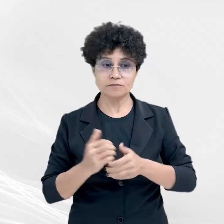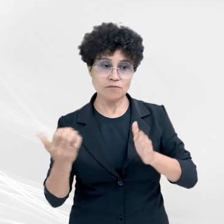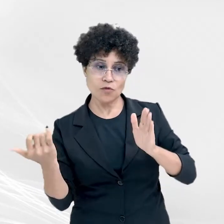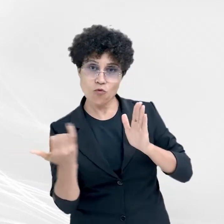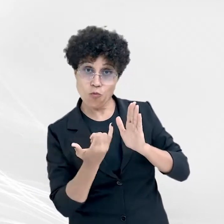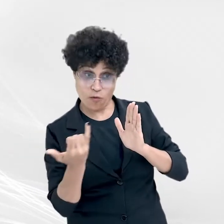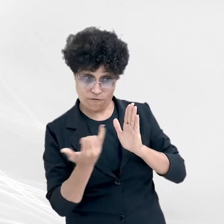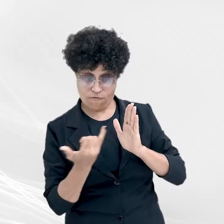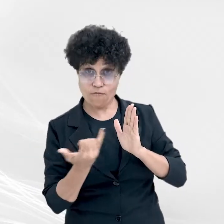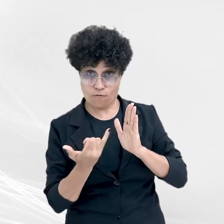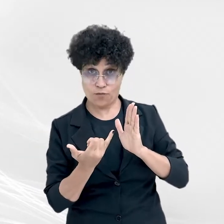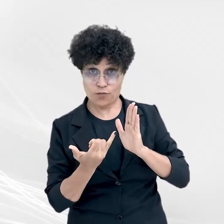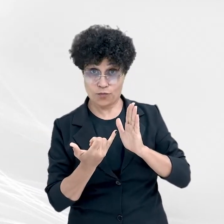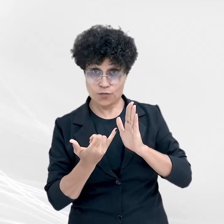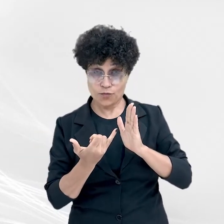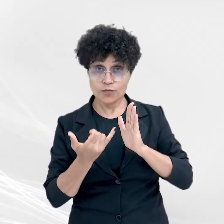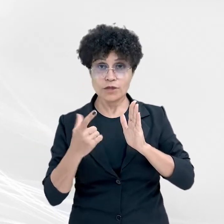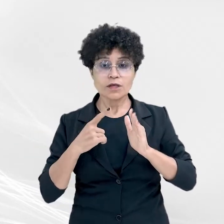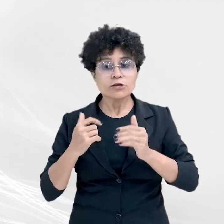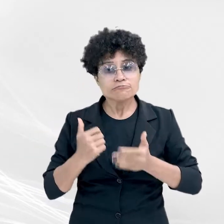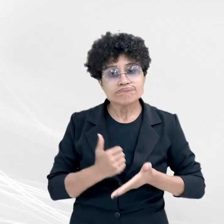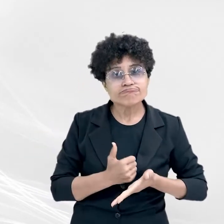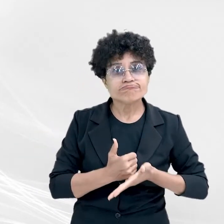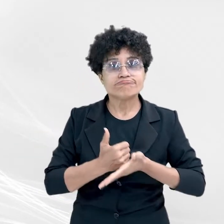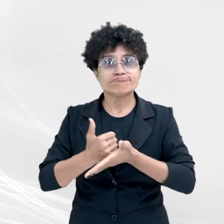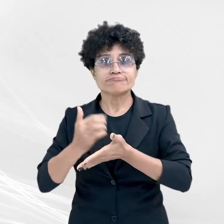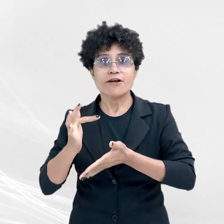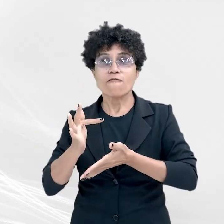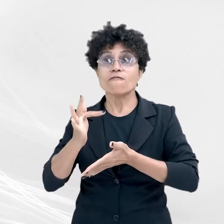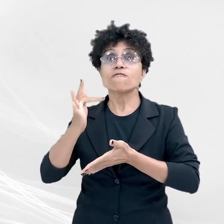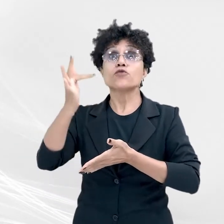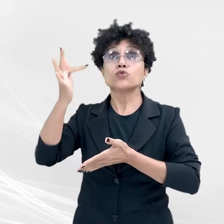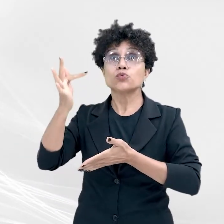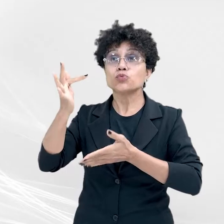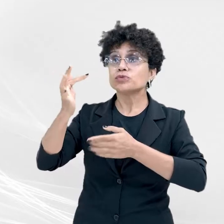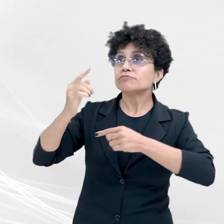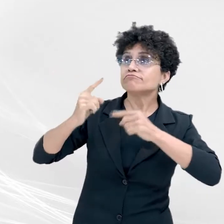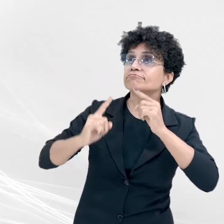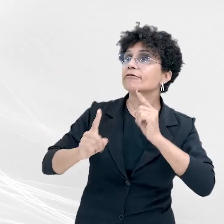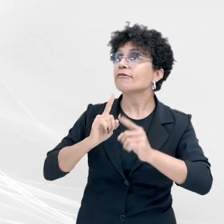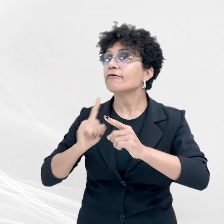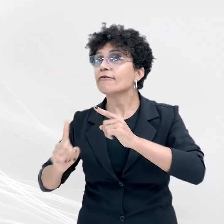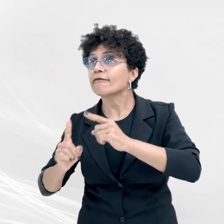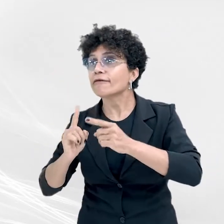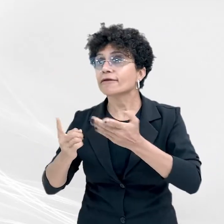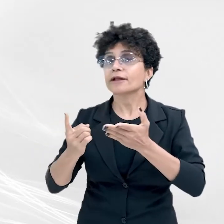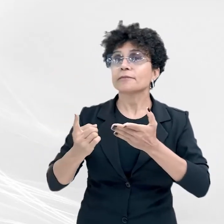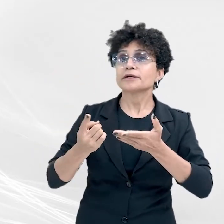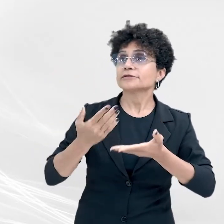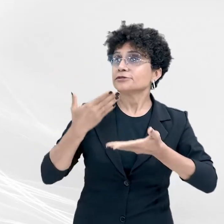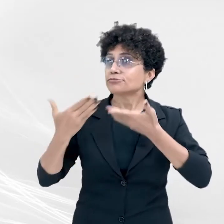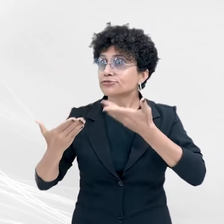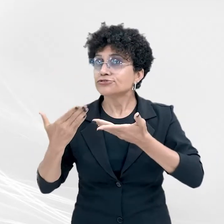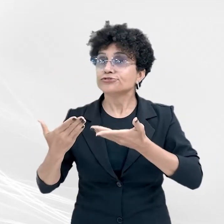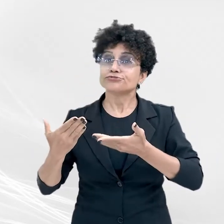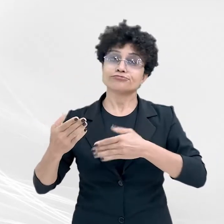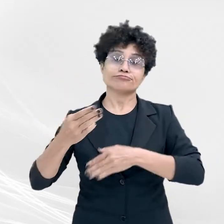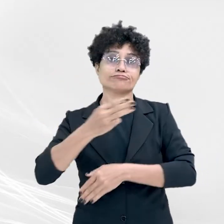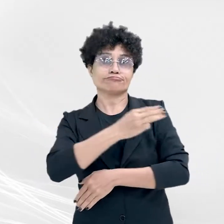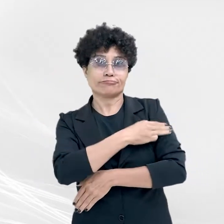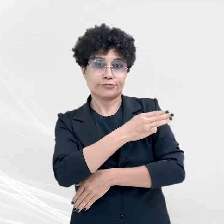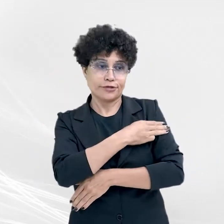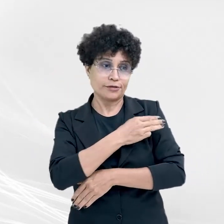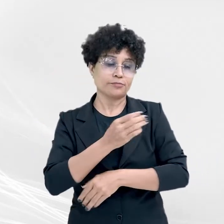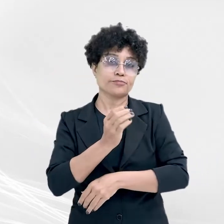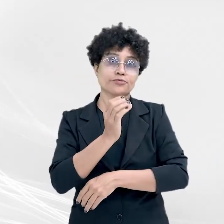fornecidas vão subsidiar futuras manifestações dos membros do colegiado acerca